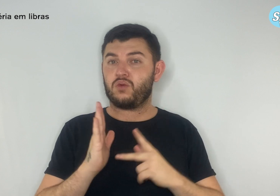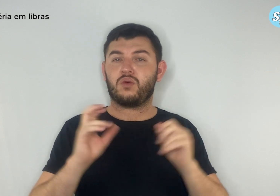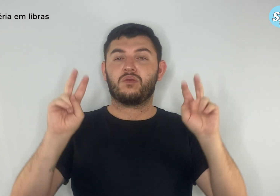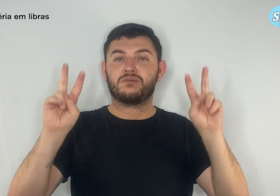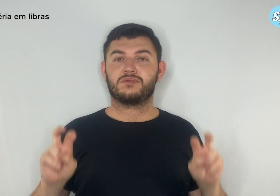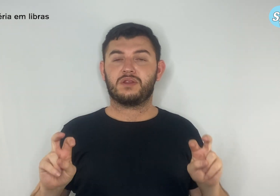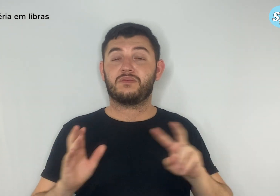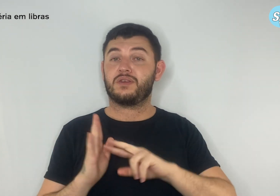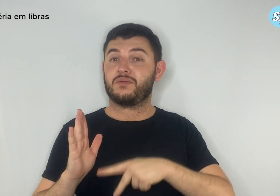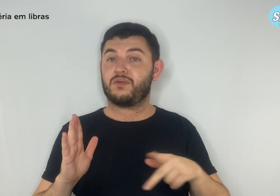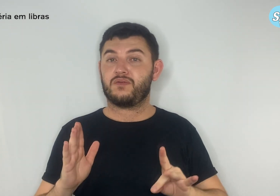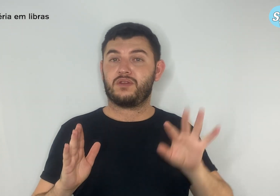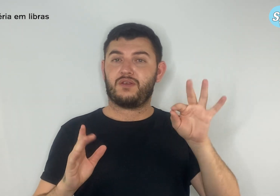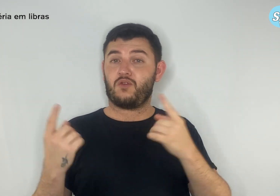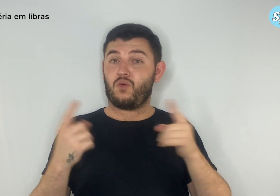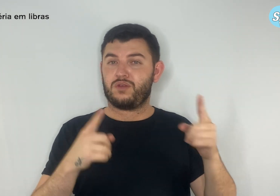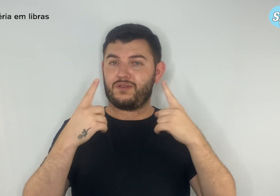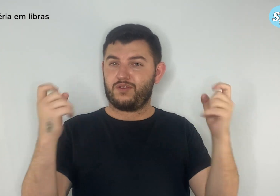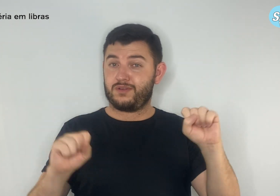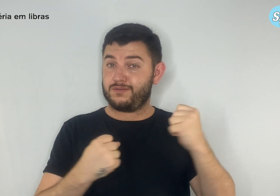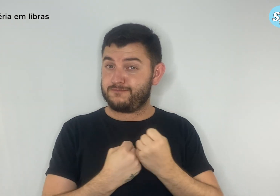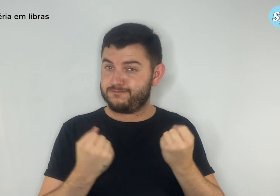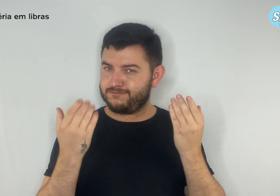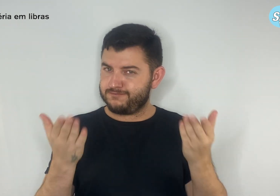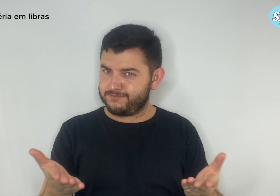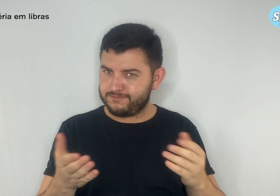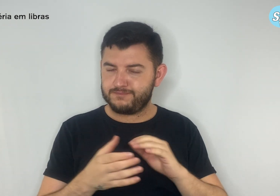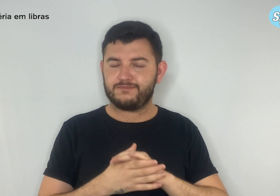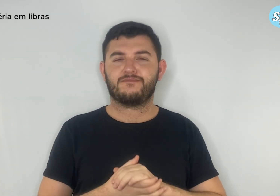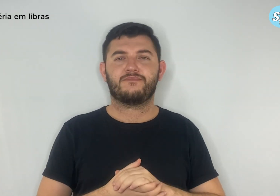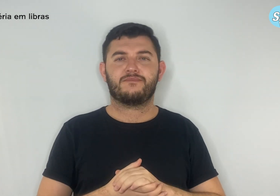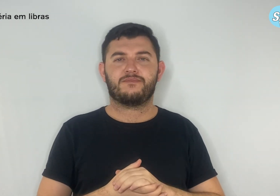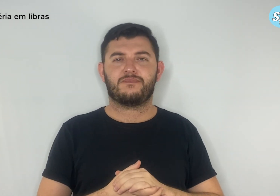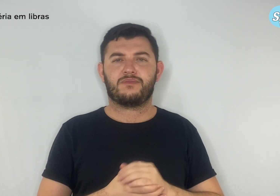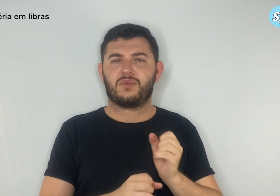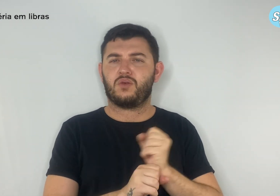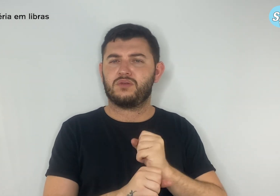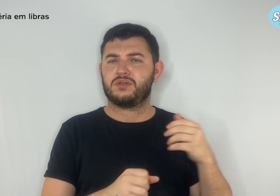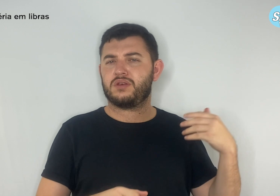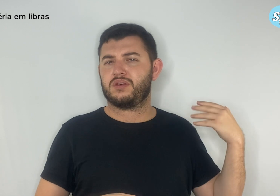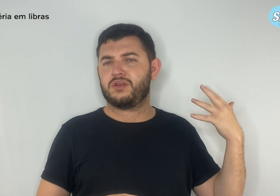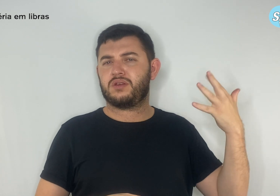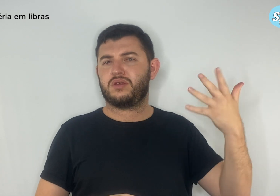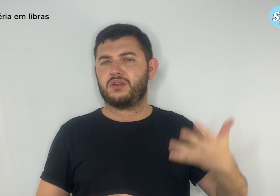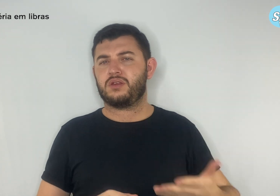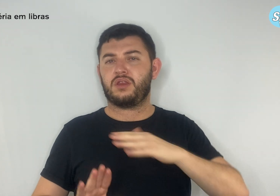contra a violência. Nos últimos anos, ideólogos da extrema direita, que se